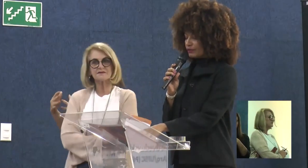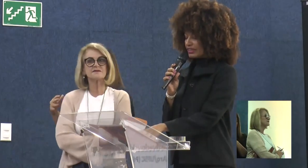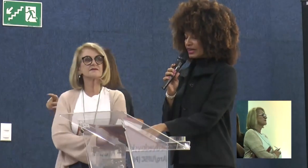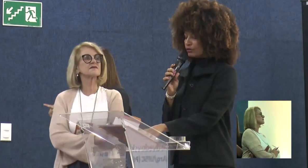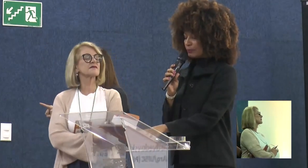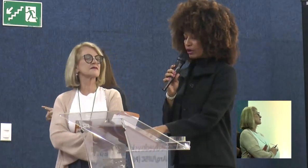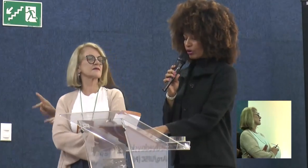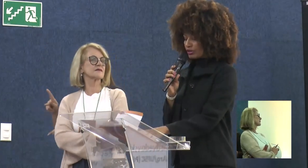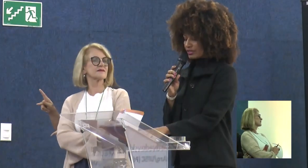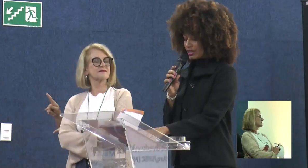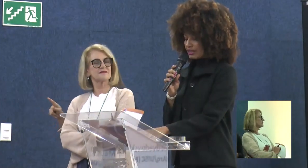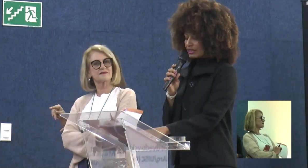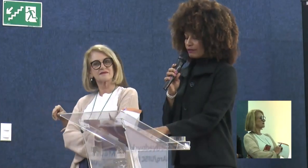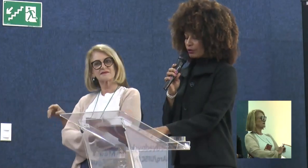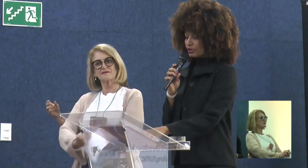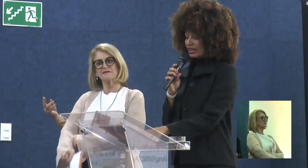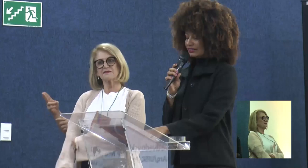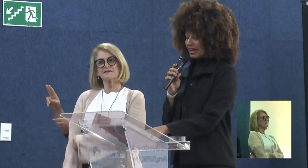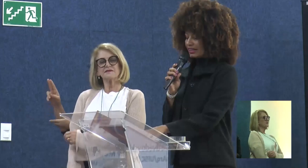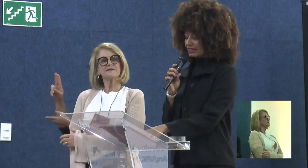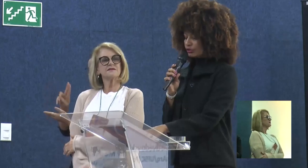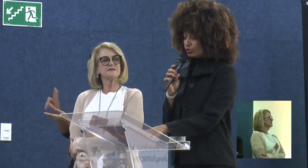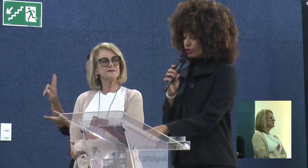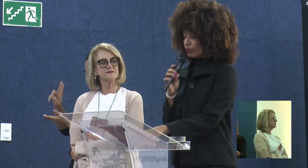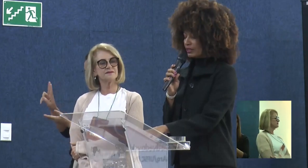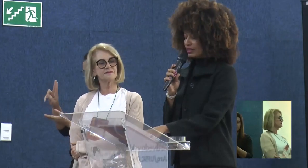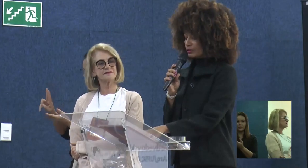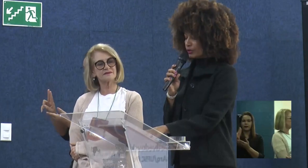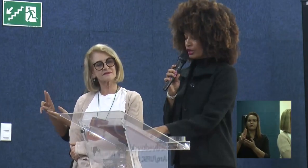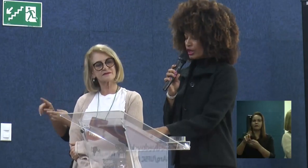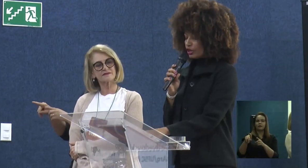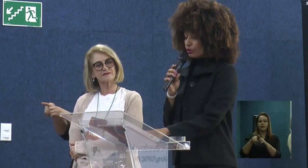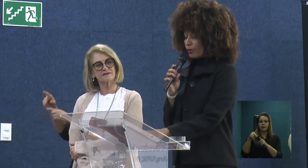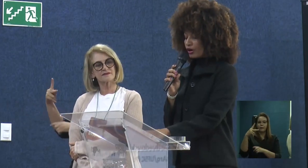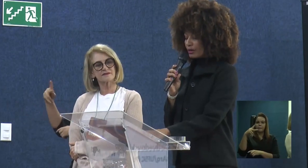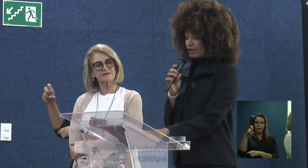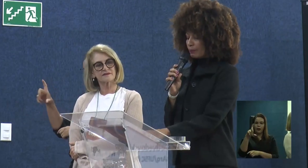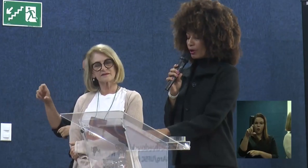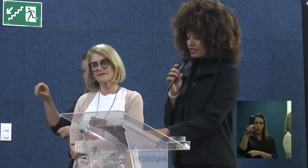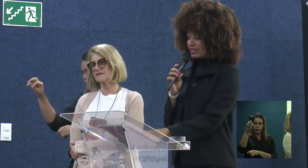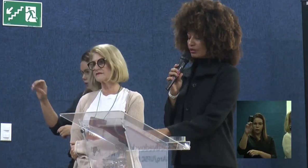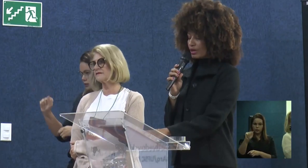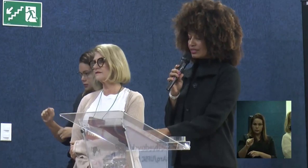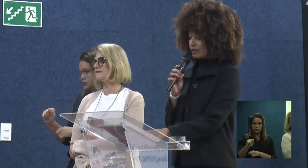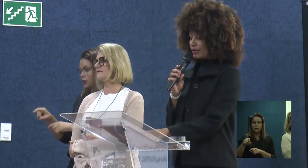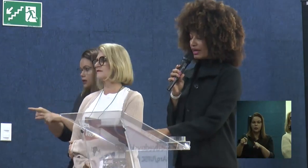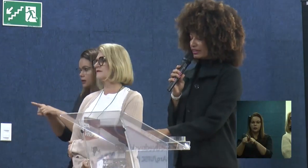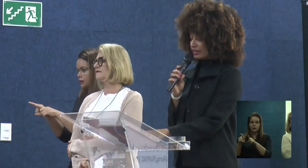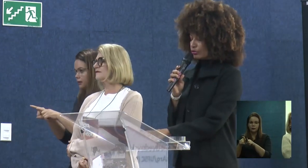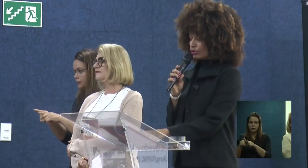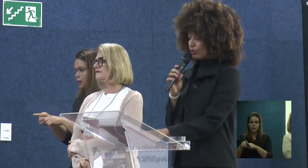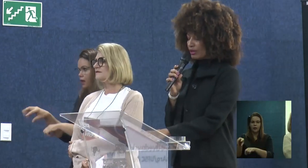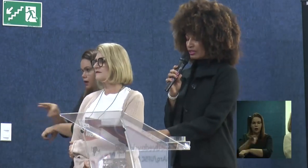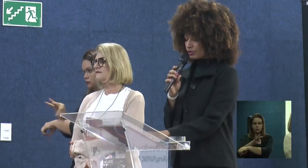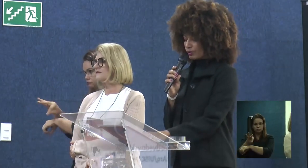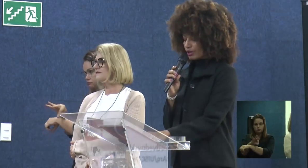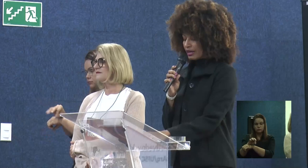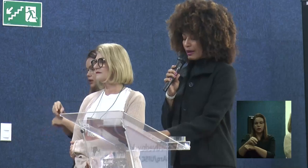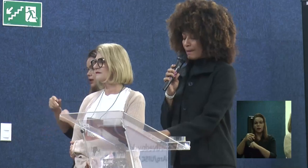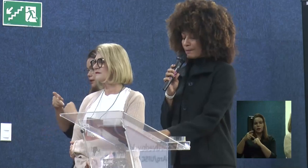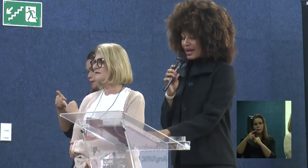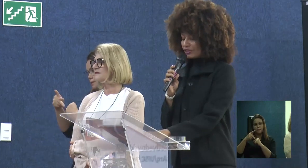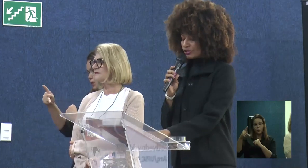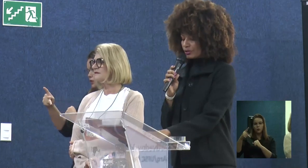da Universidade Federal de Pelotas na Faculdade de Arquitetura e Urbanismo e no Programa de Pós-Graduação em Arquitetura e